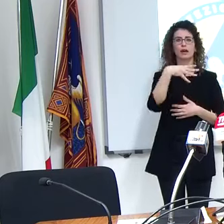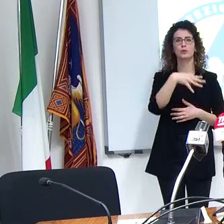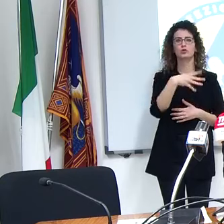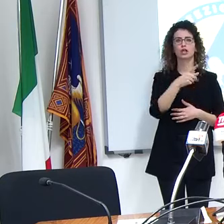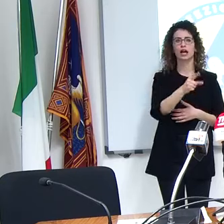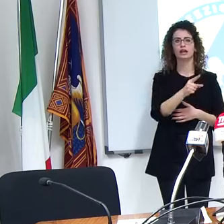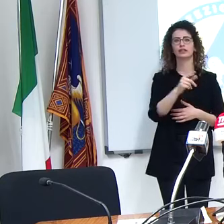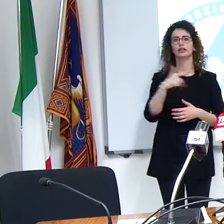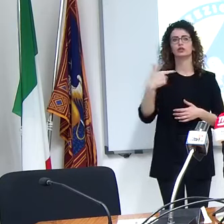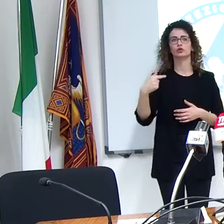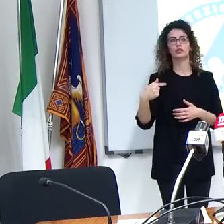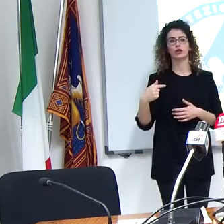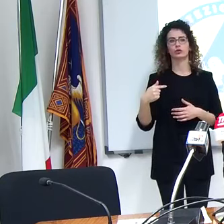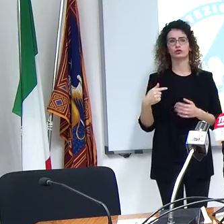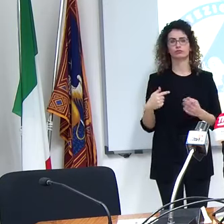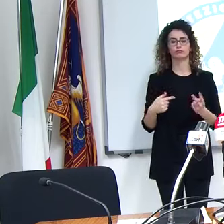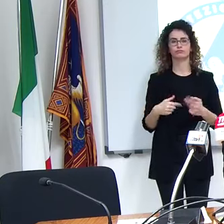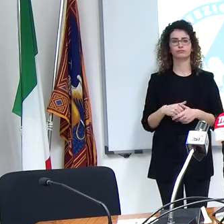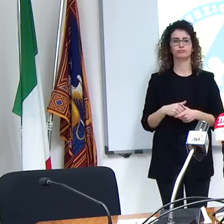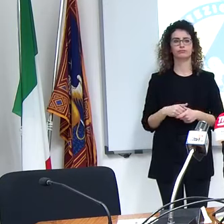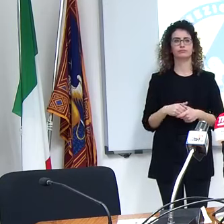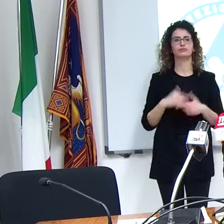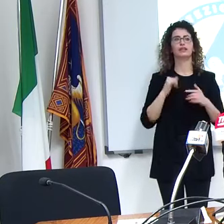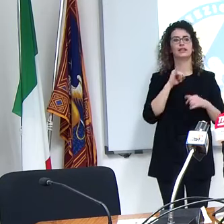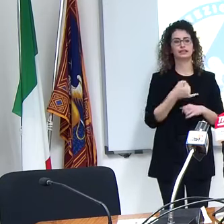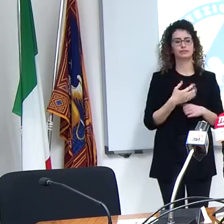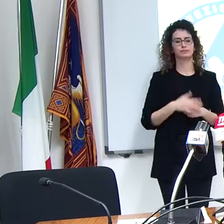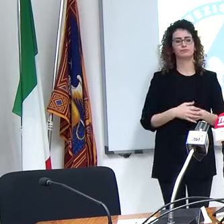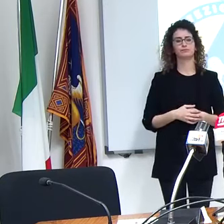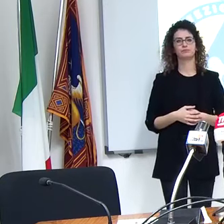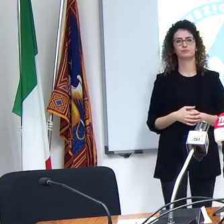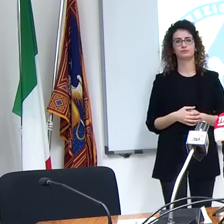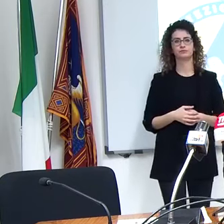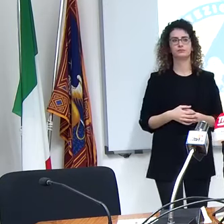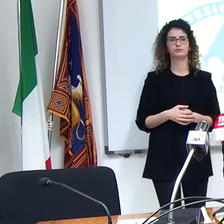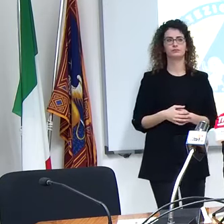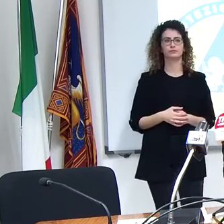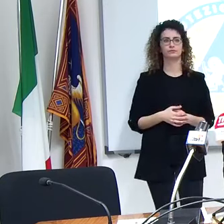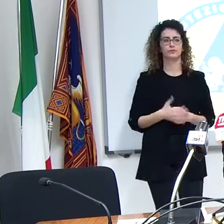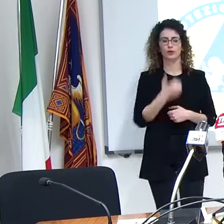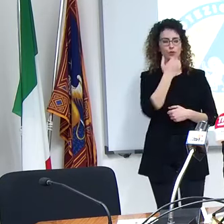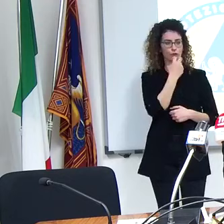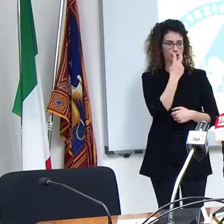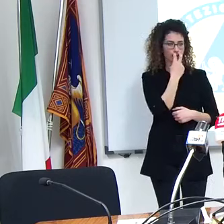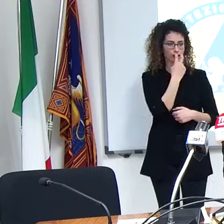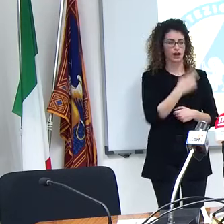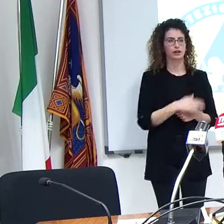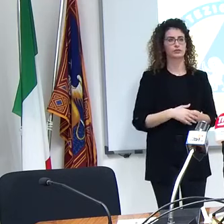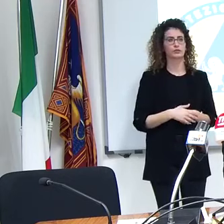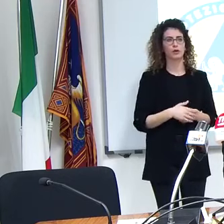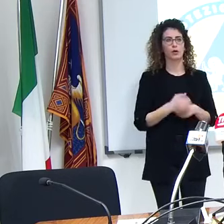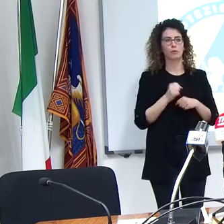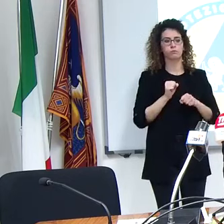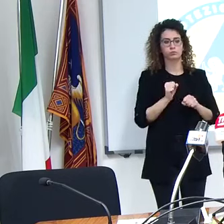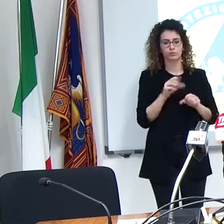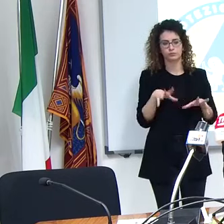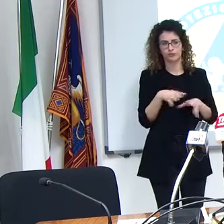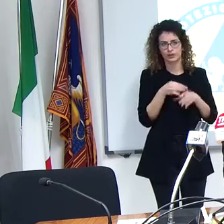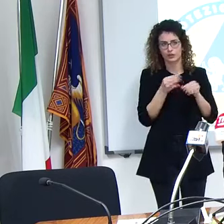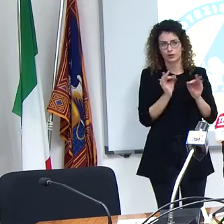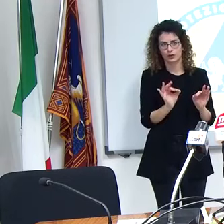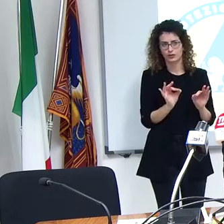tosato per il momento sì allora mi scusi avvocato se posso comincio così